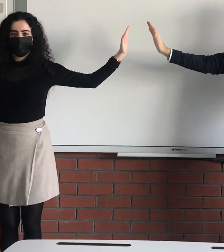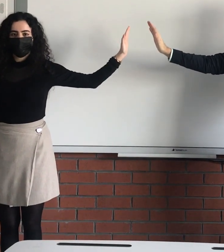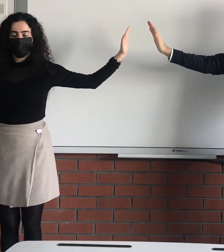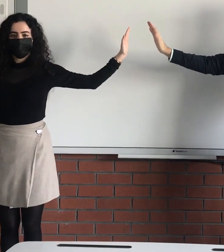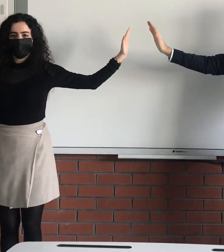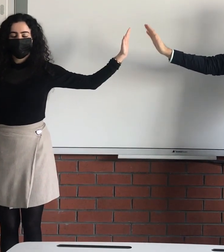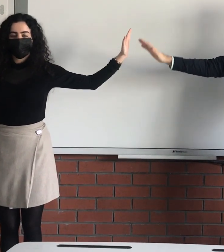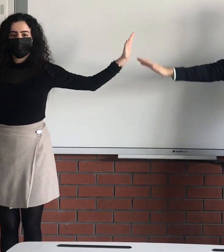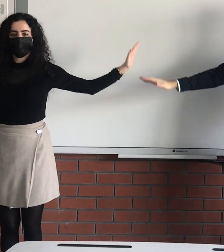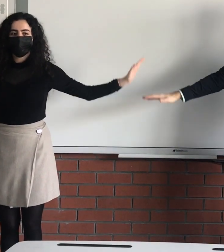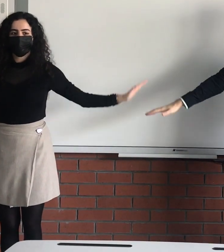vadi ol,